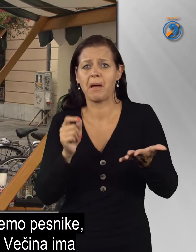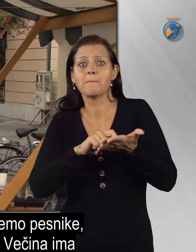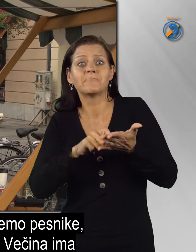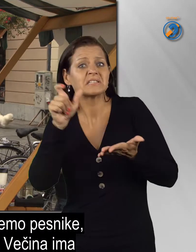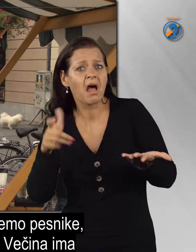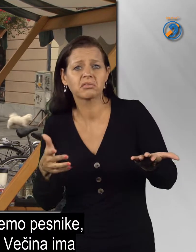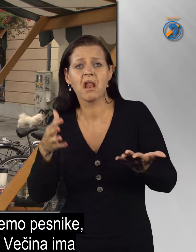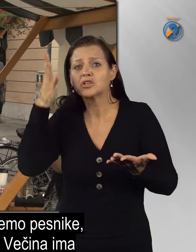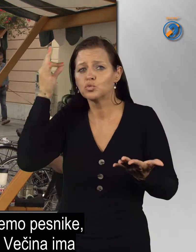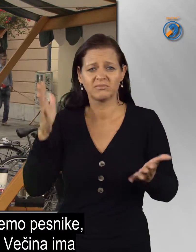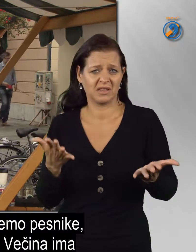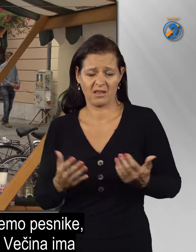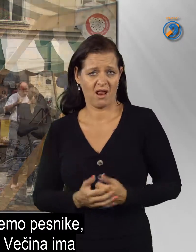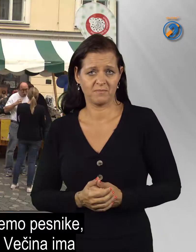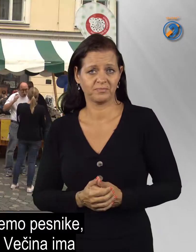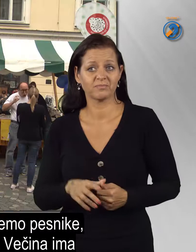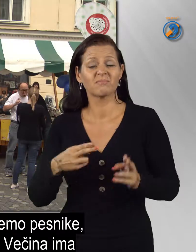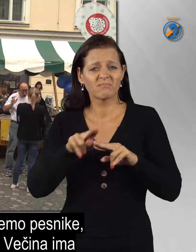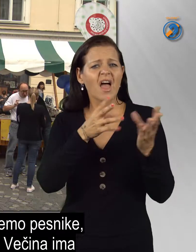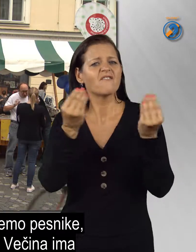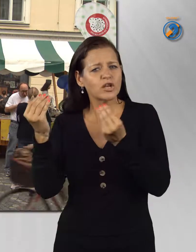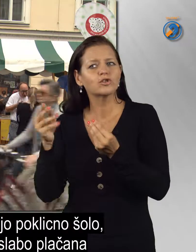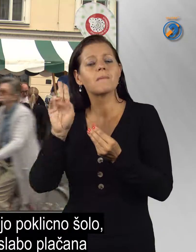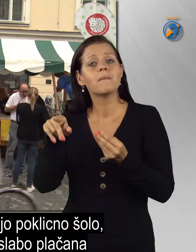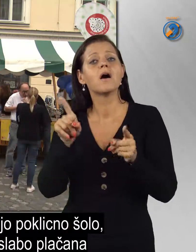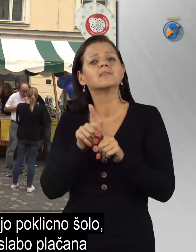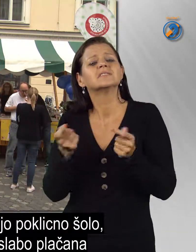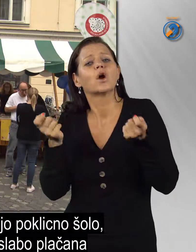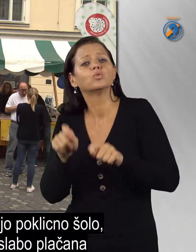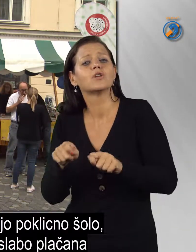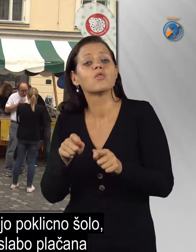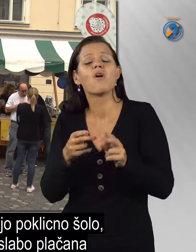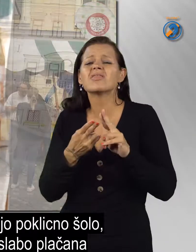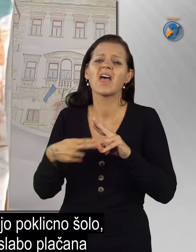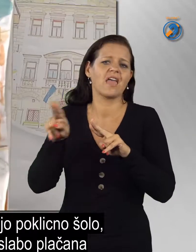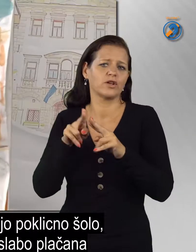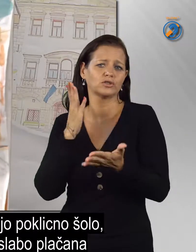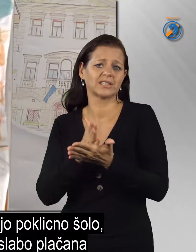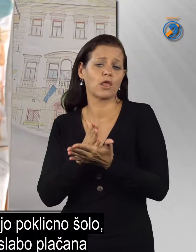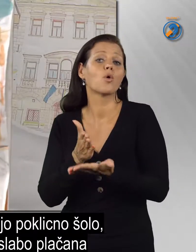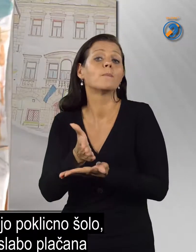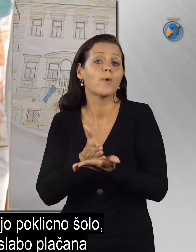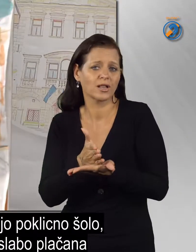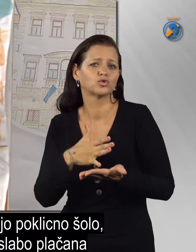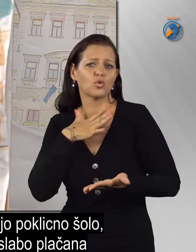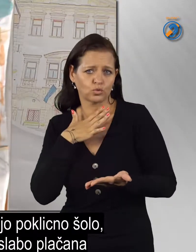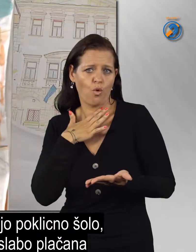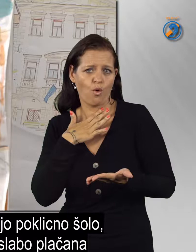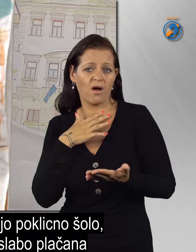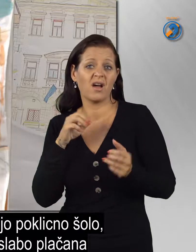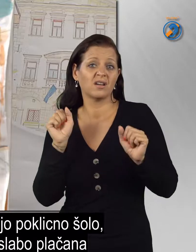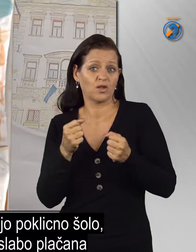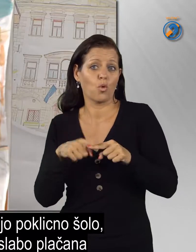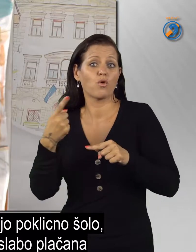Večina ima zaključeno največ srednjo poklicno šolo, posledično zasedajo slabo